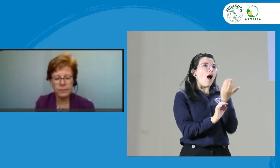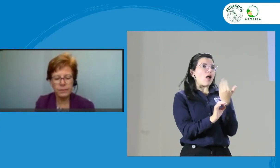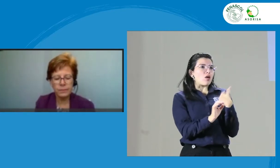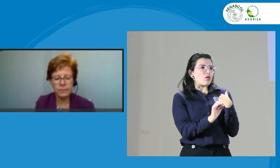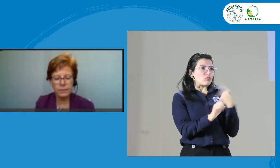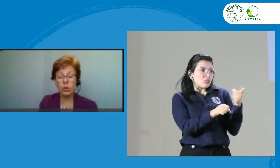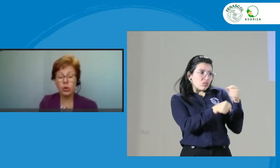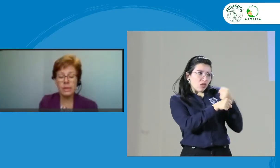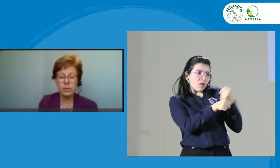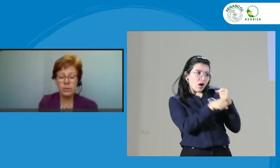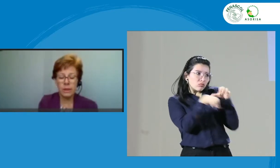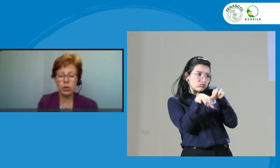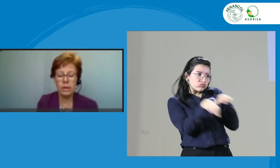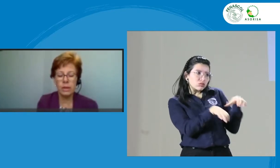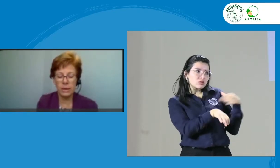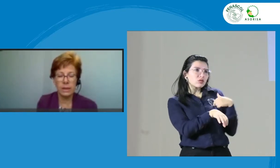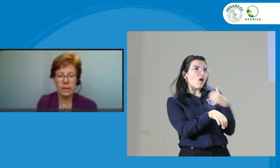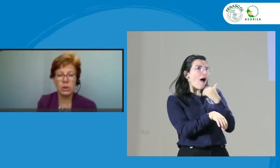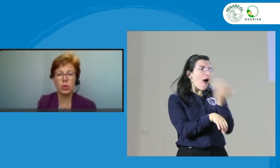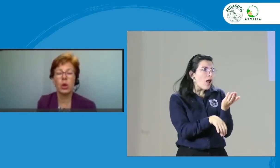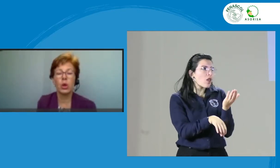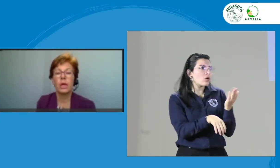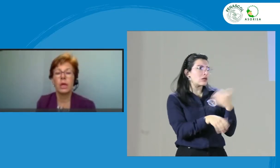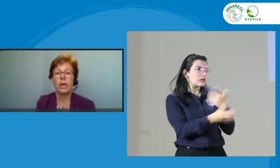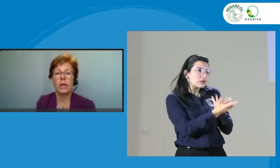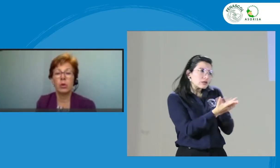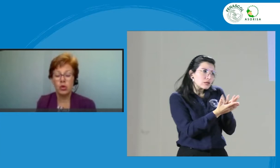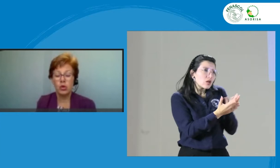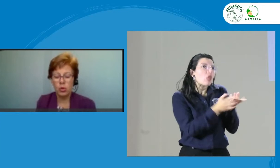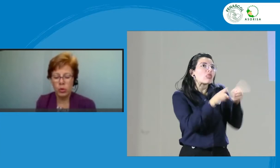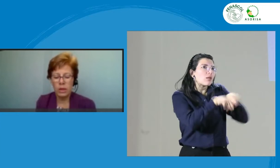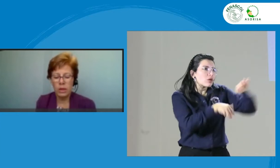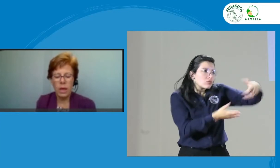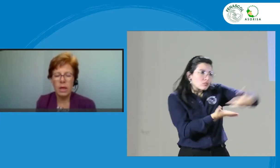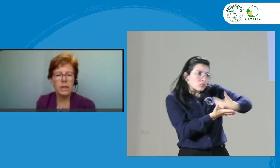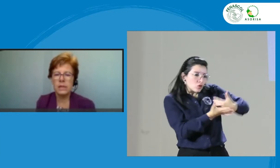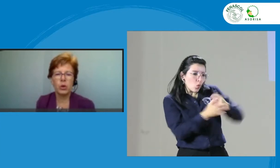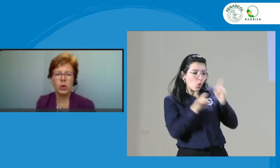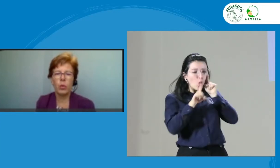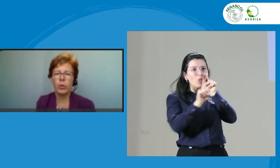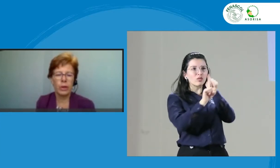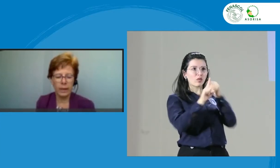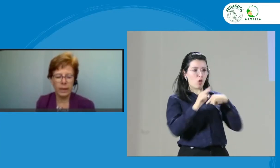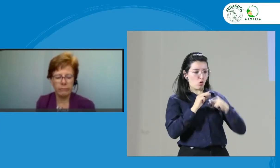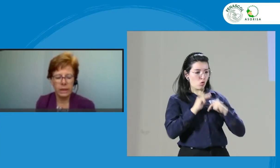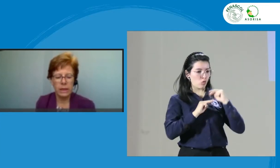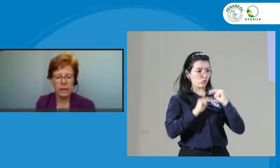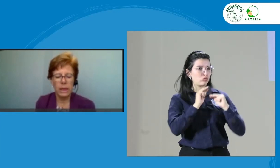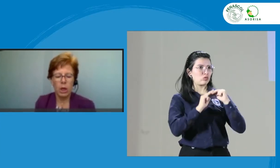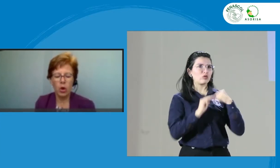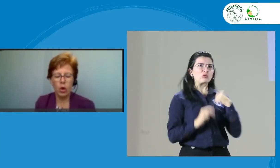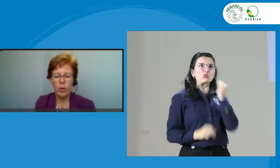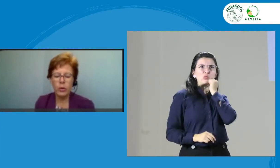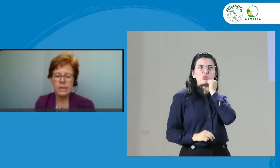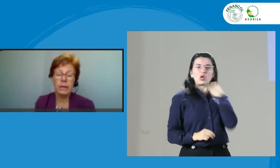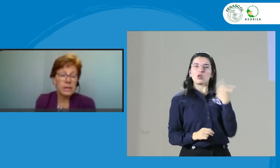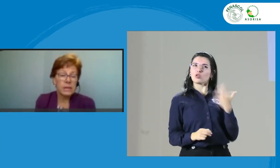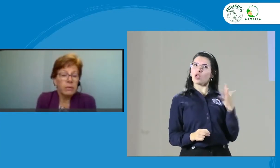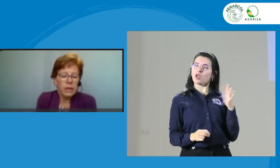¿Estuve abierto a recibir retroalimentación constructiva? Y si no, ¿por qué? ¿Cómo puedo estar más abierto